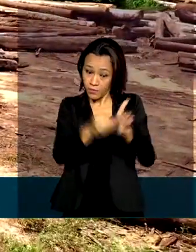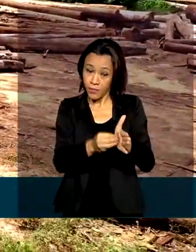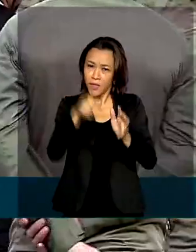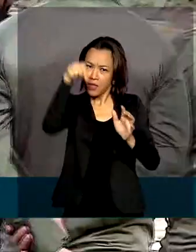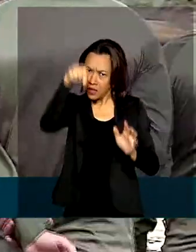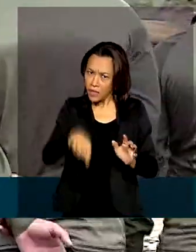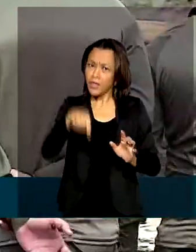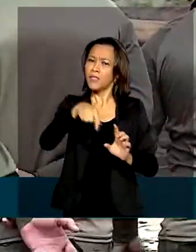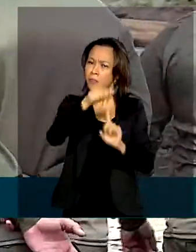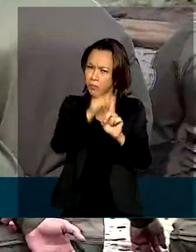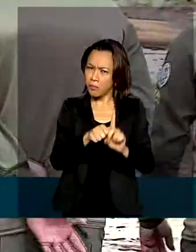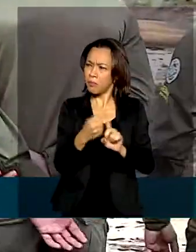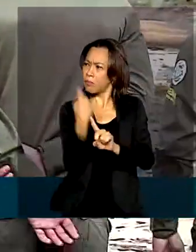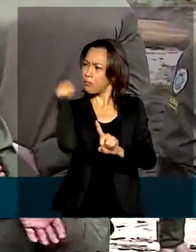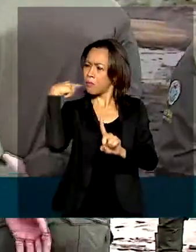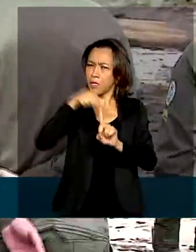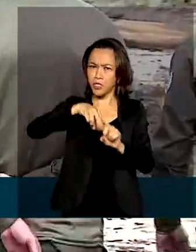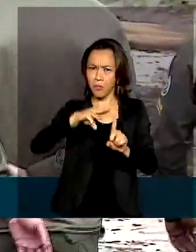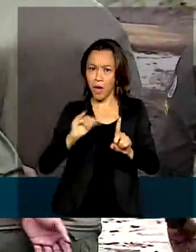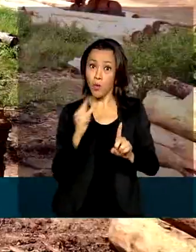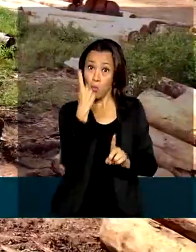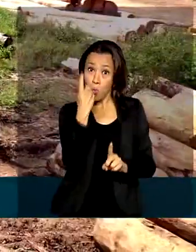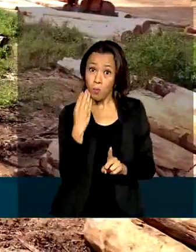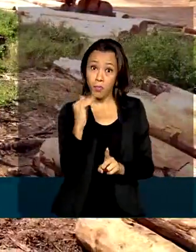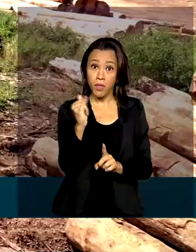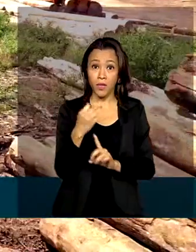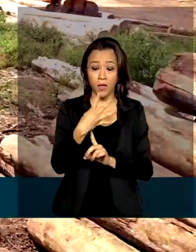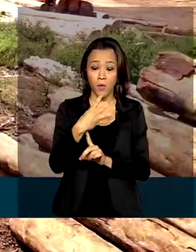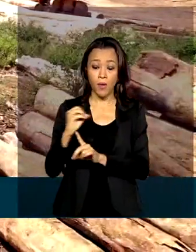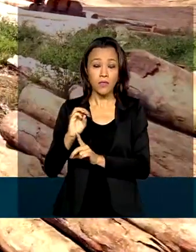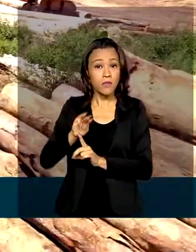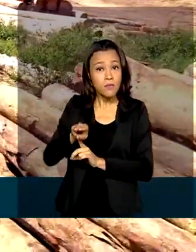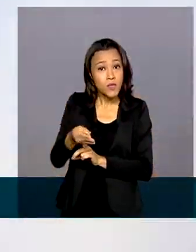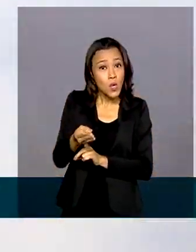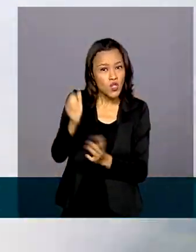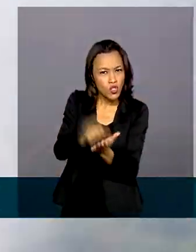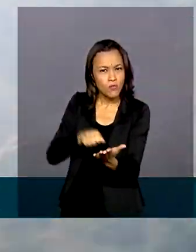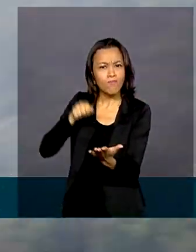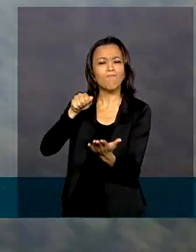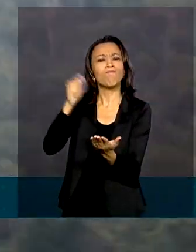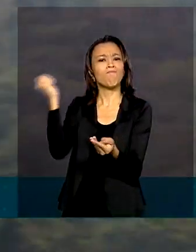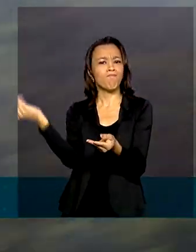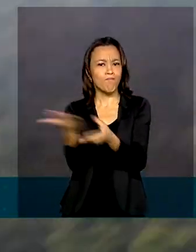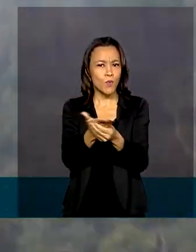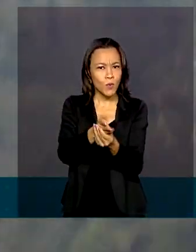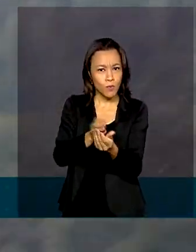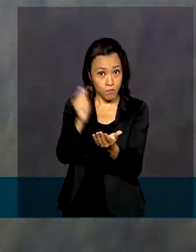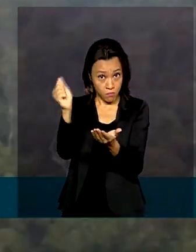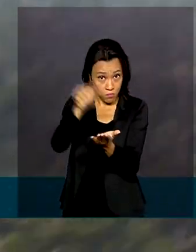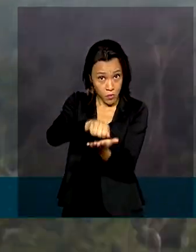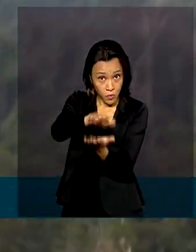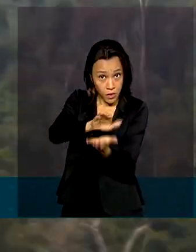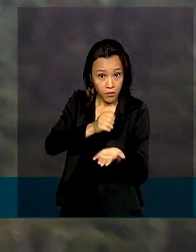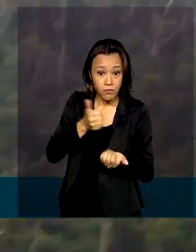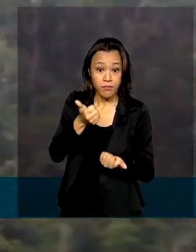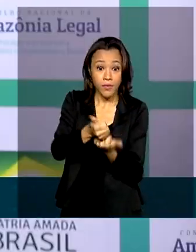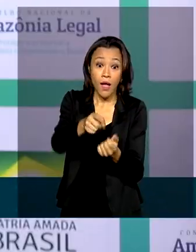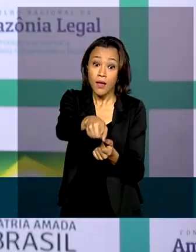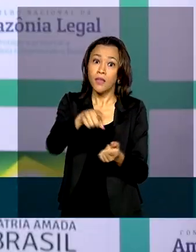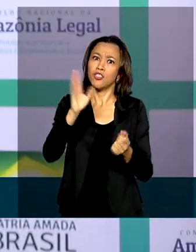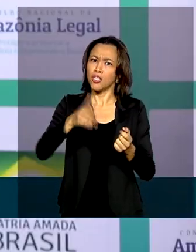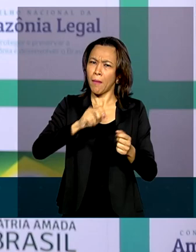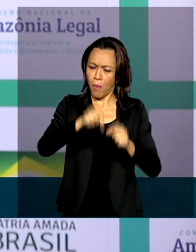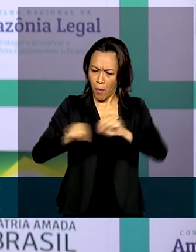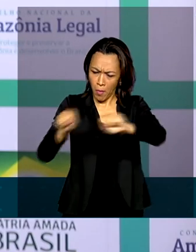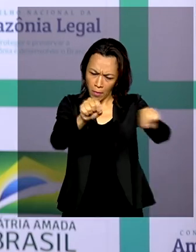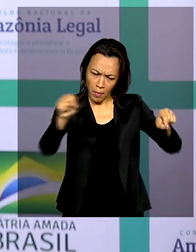o Verde Brasil já aplicou mais de 1 bilhão e 400 milhões em multas e combateu mais de 2 mil focos de incêndio.